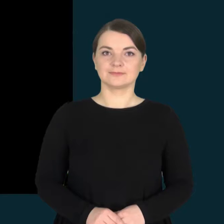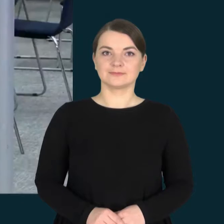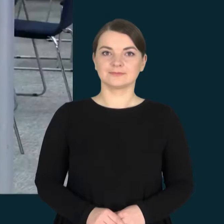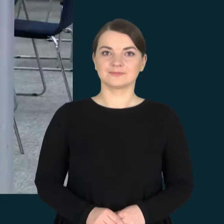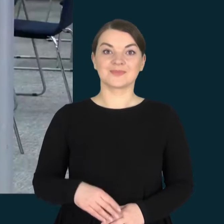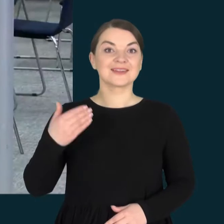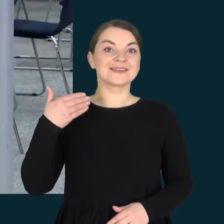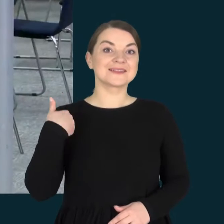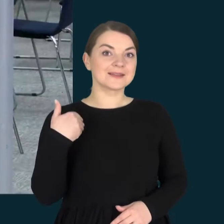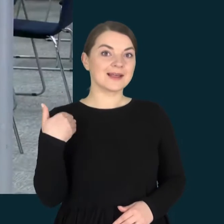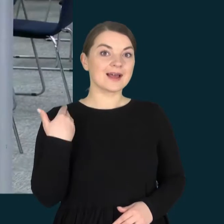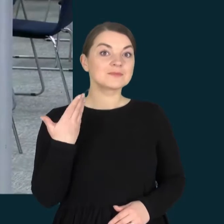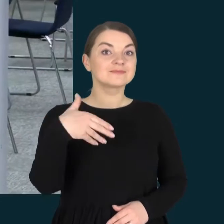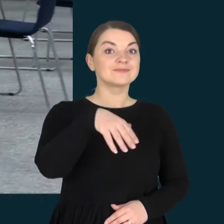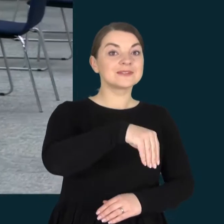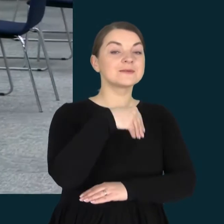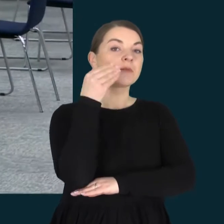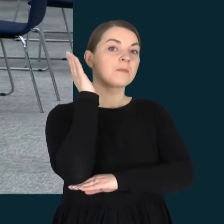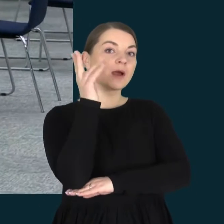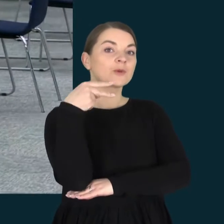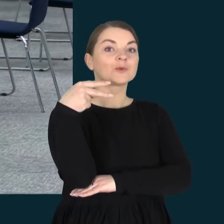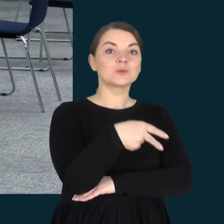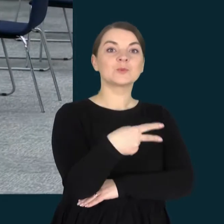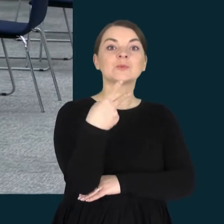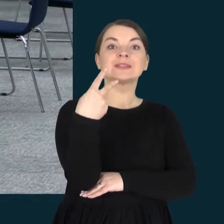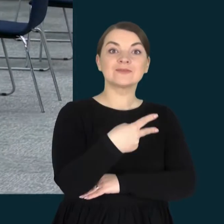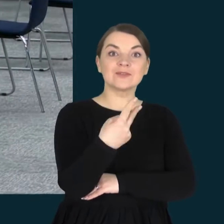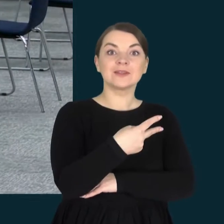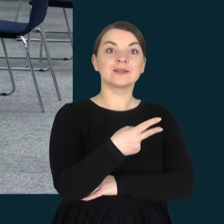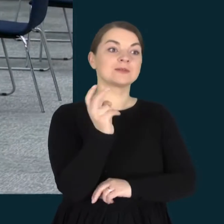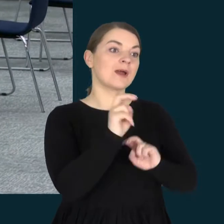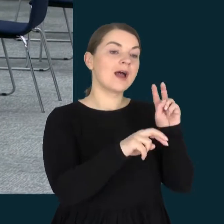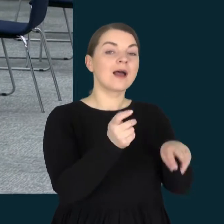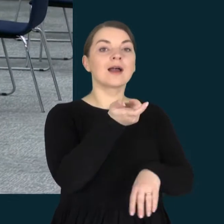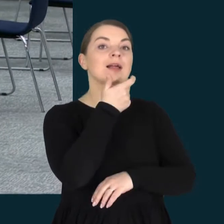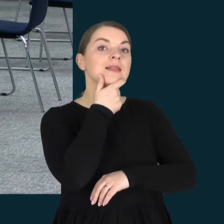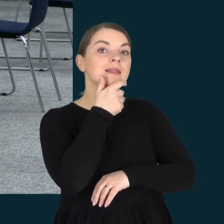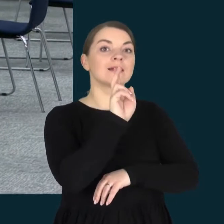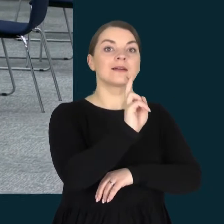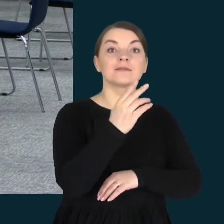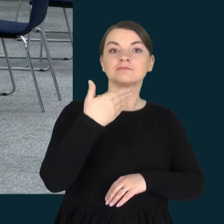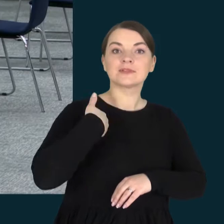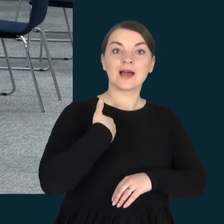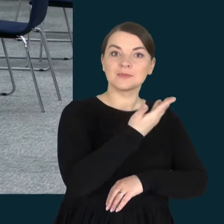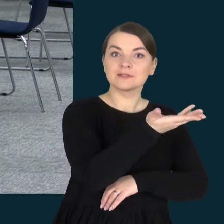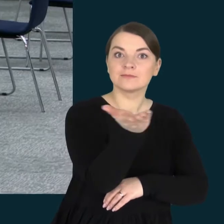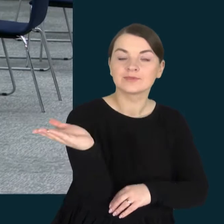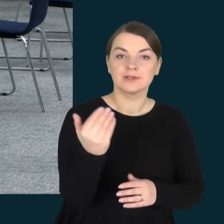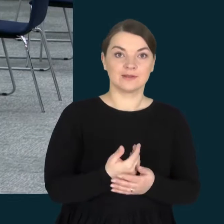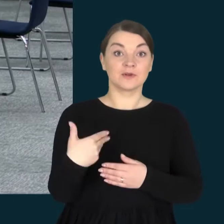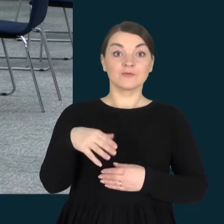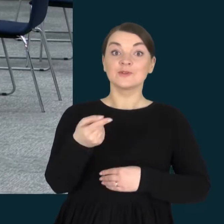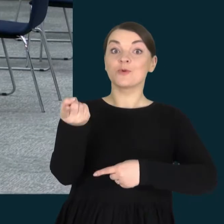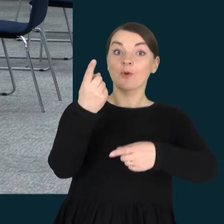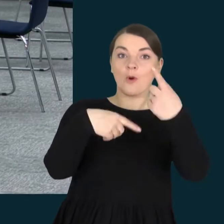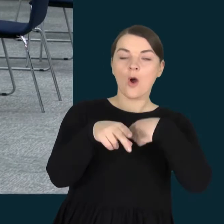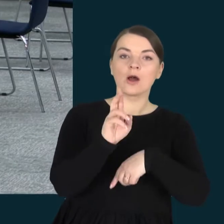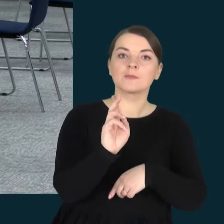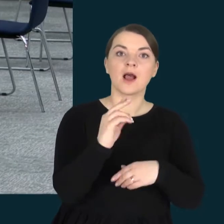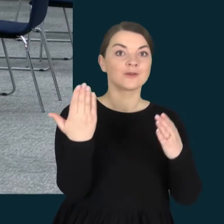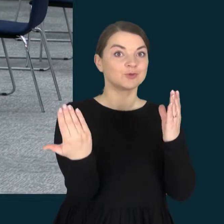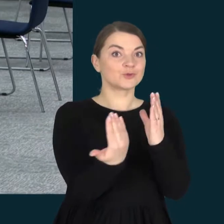Sveiki parodos 2020 lankytojai žiūrovai. Sveiki arba sugrįžę, arba naujai